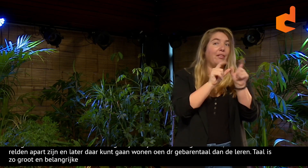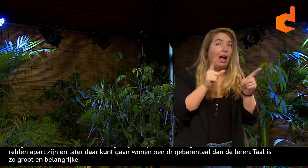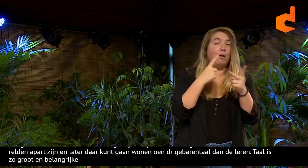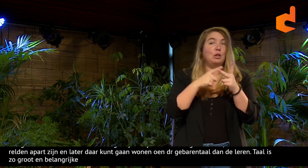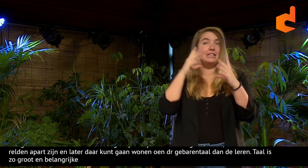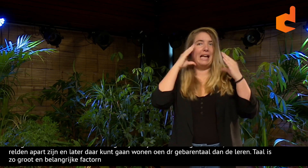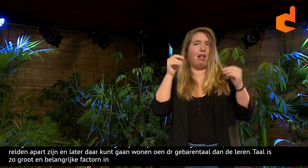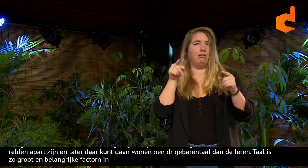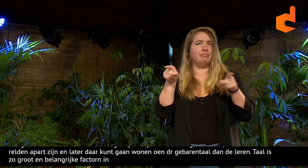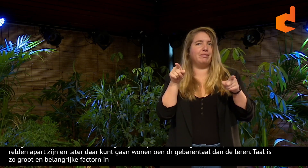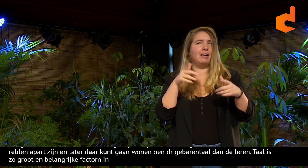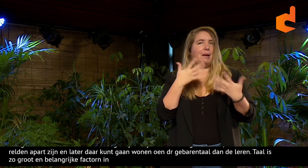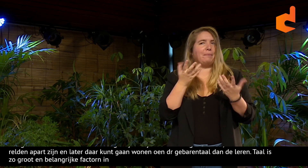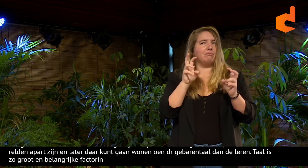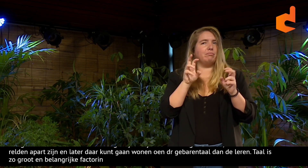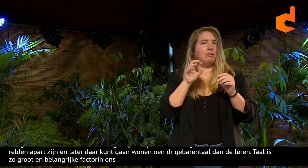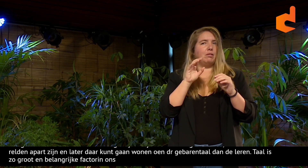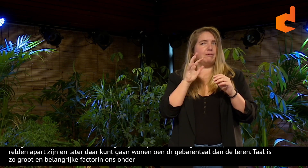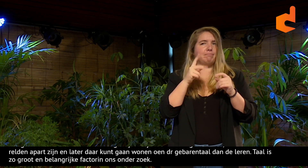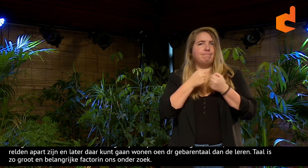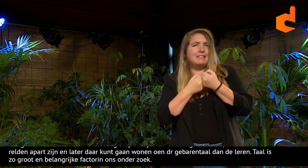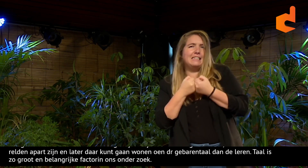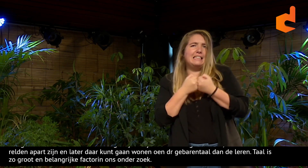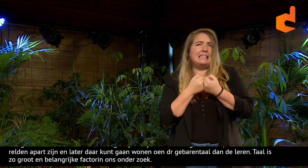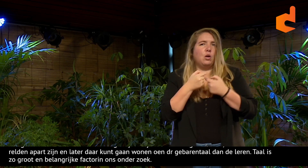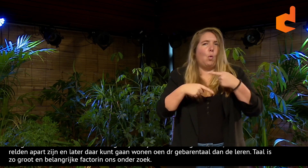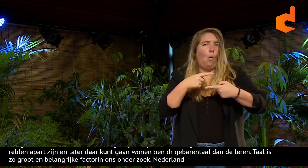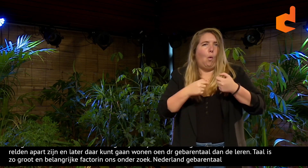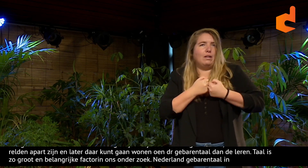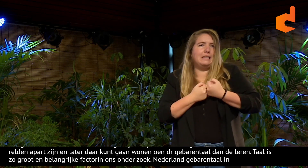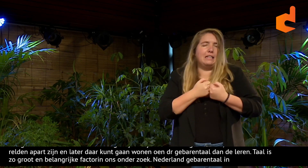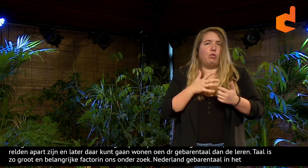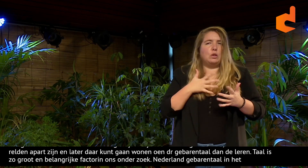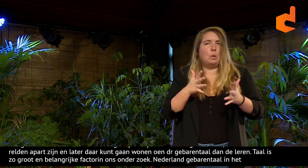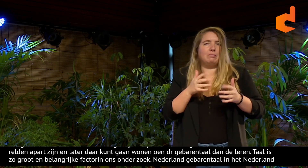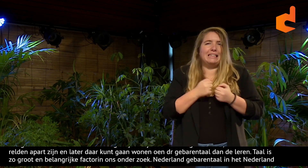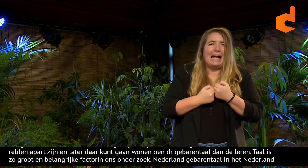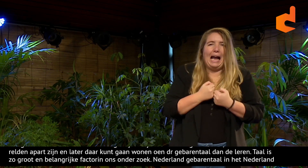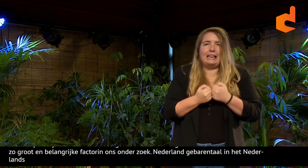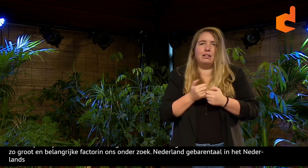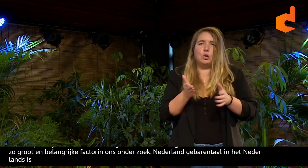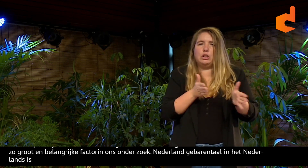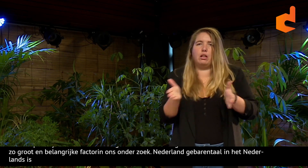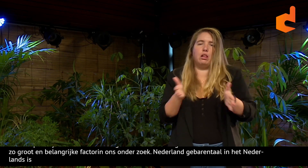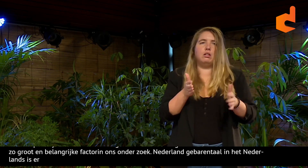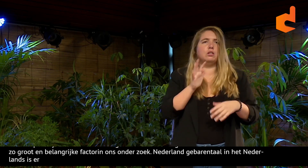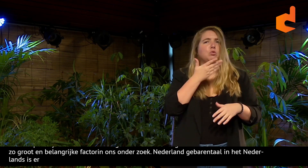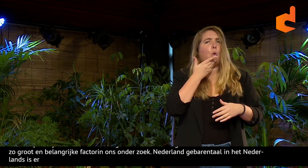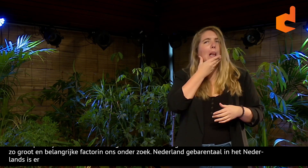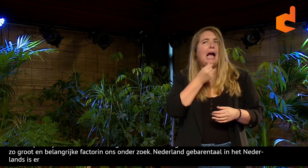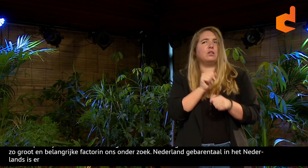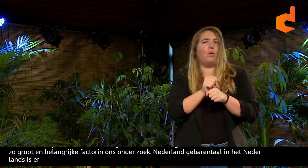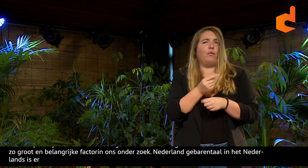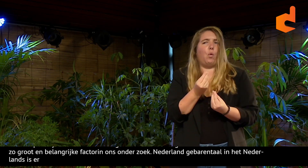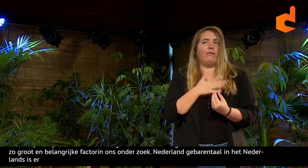Je kan ook zien bijvoorbeeld de Nederlands gebarentaal en Nederlands hebben... Ja, er zit een beetje wrijving tussen. Ja, dat is